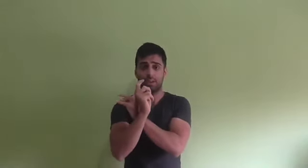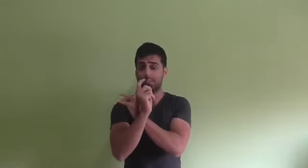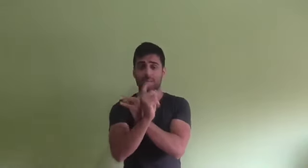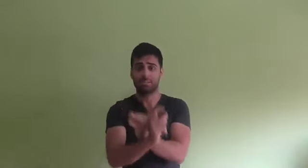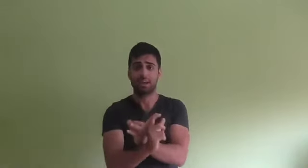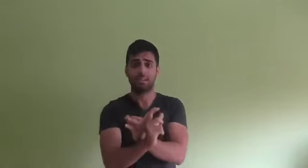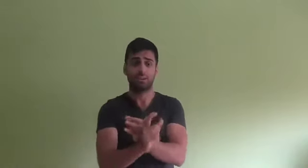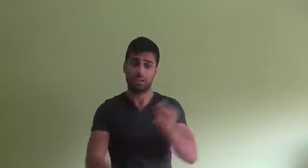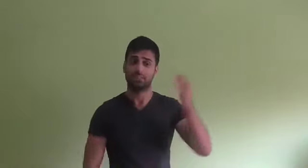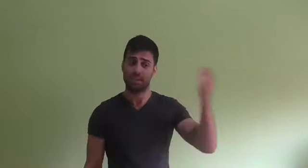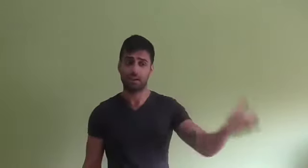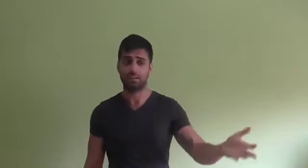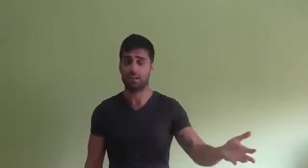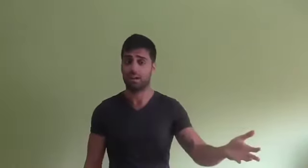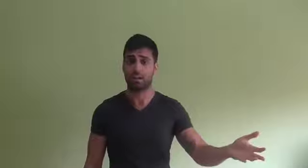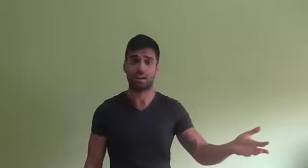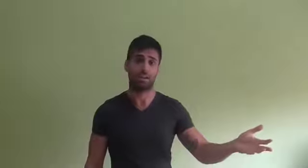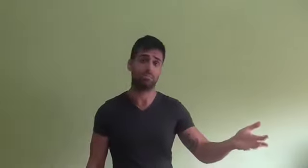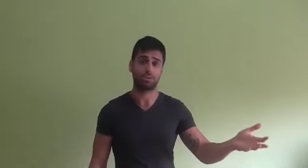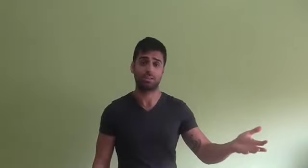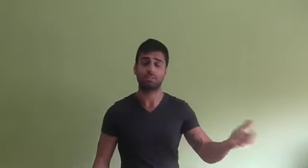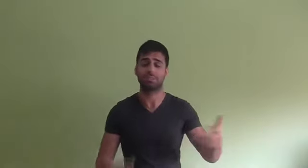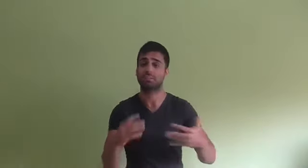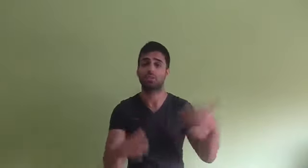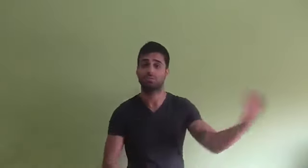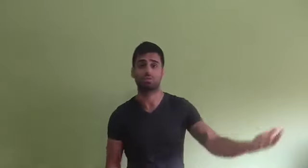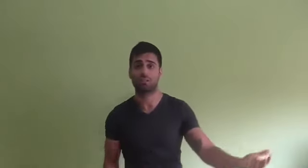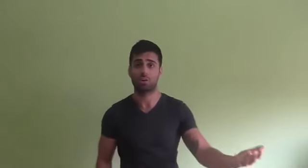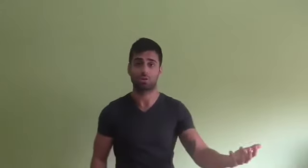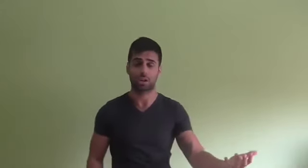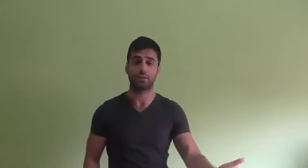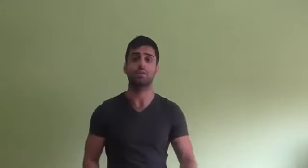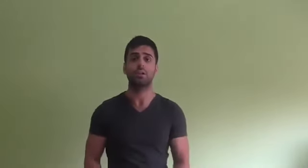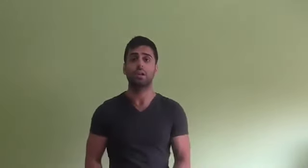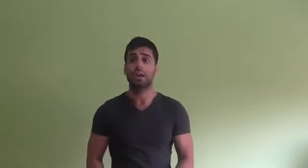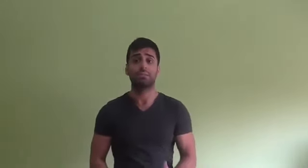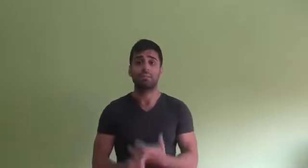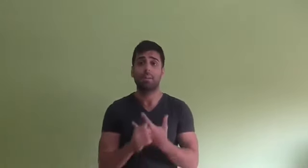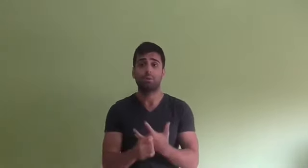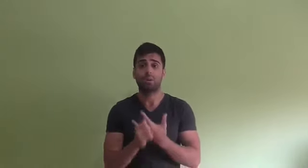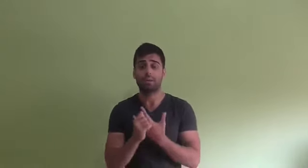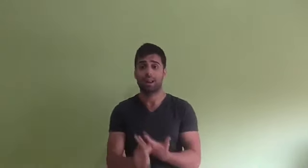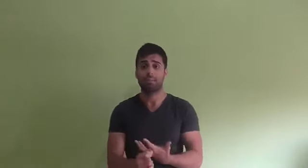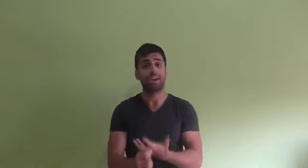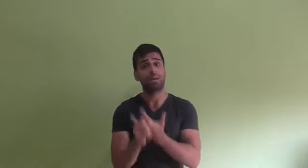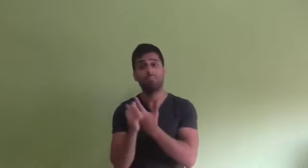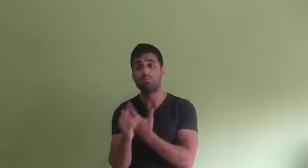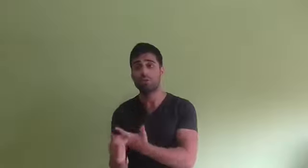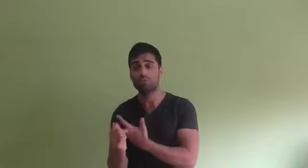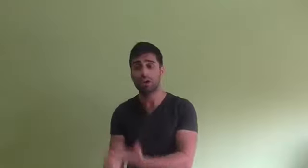mis amistades, aunque decía que eran importantes, mis acciones mostraban lo contrario. Y vivía por, y para mí era muy, muy